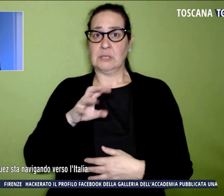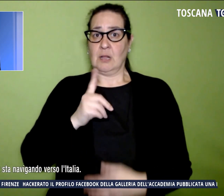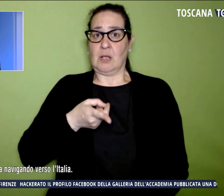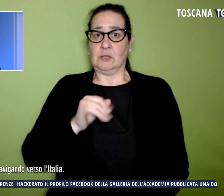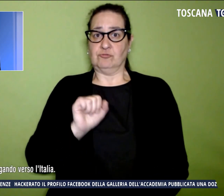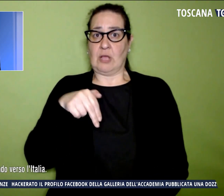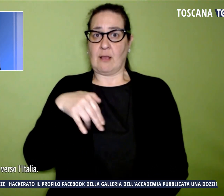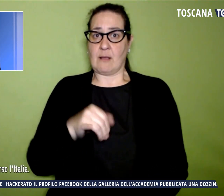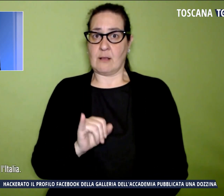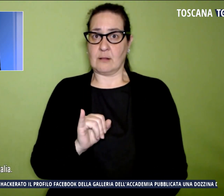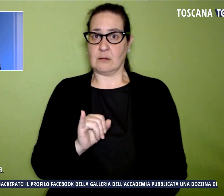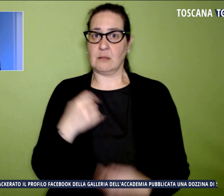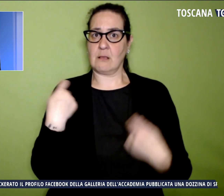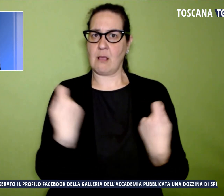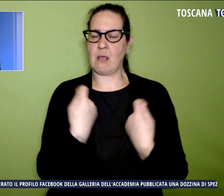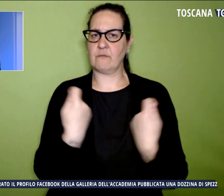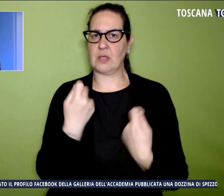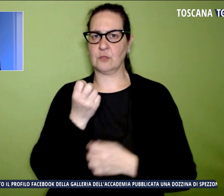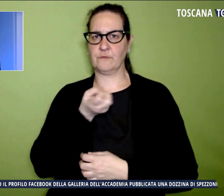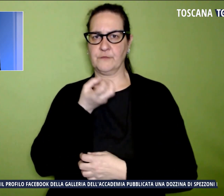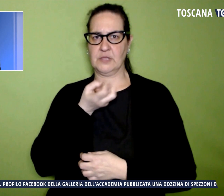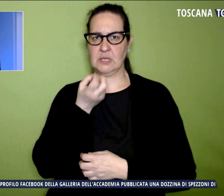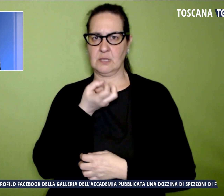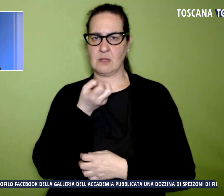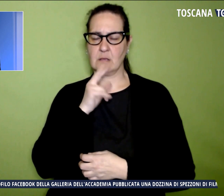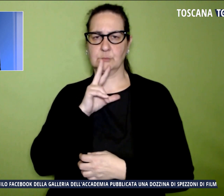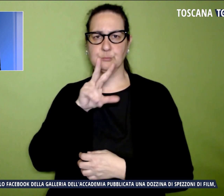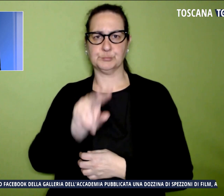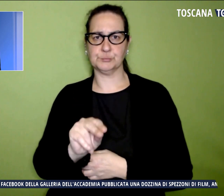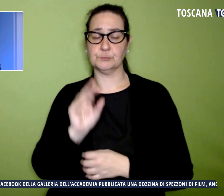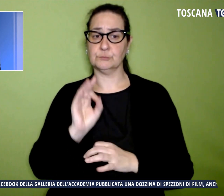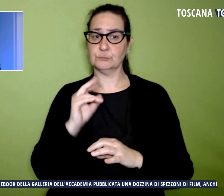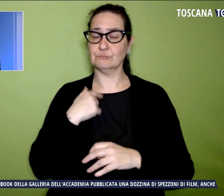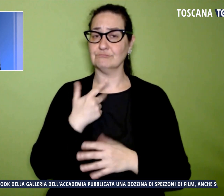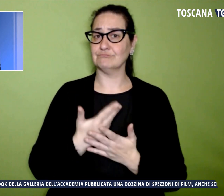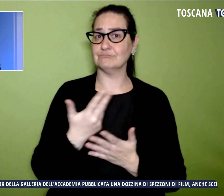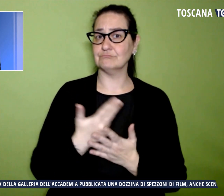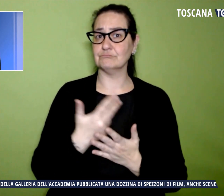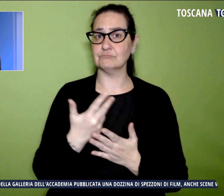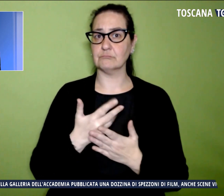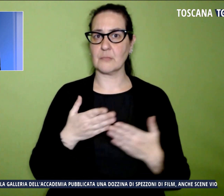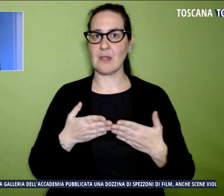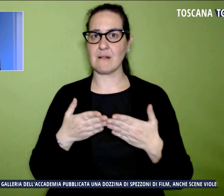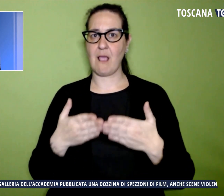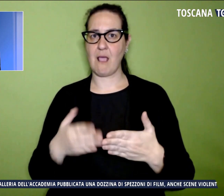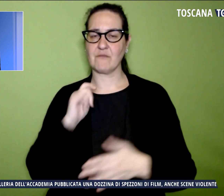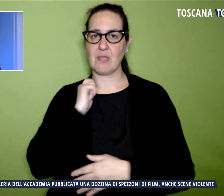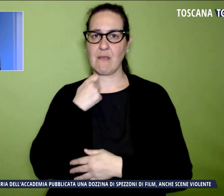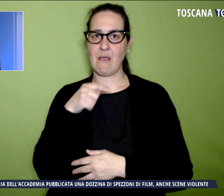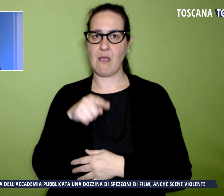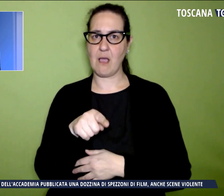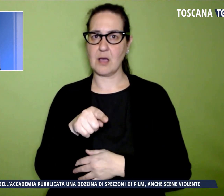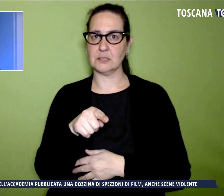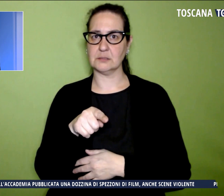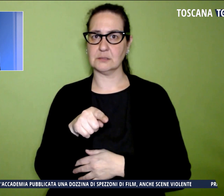di un evento a Firenze parlando dell'arrivo della nave gasificatrice che dopo aver